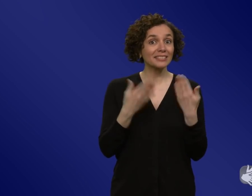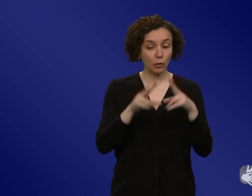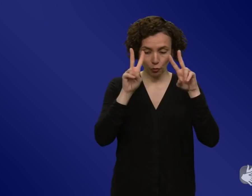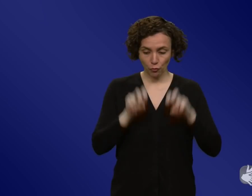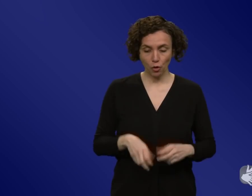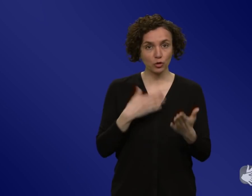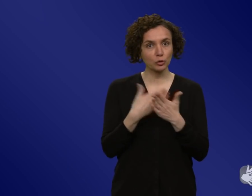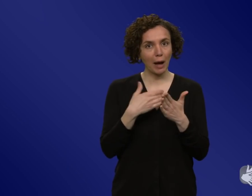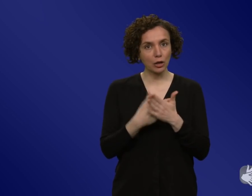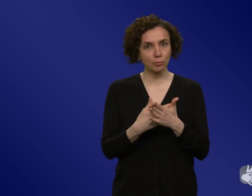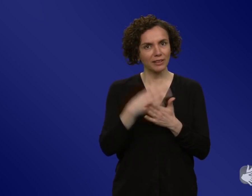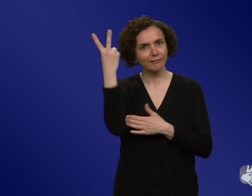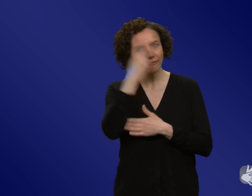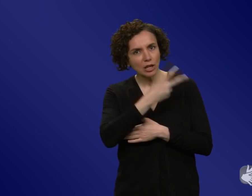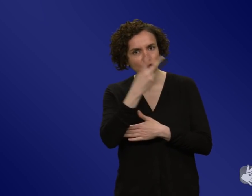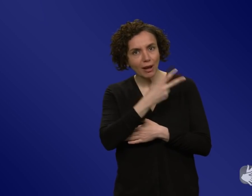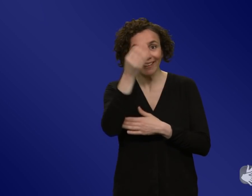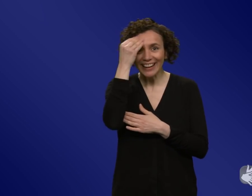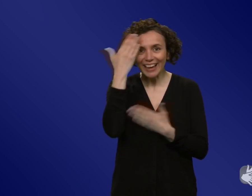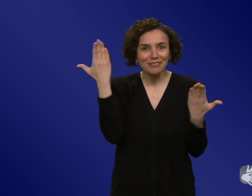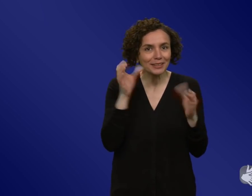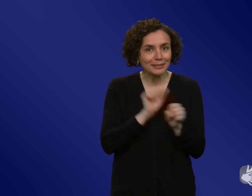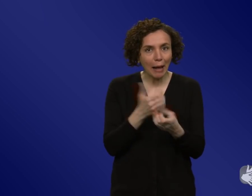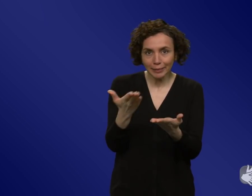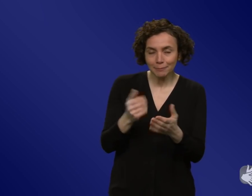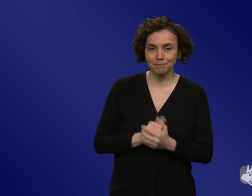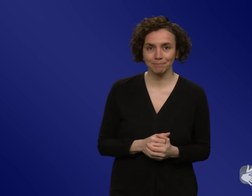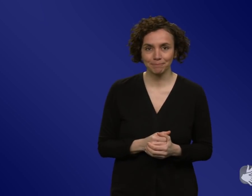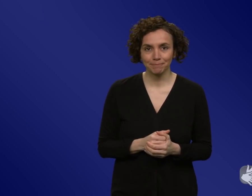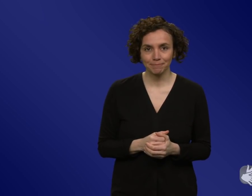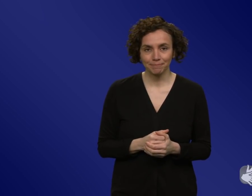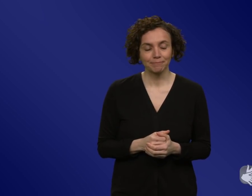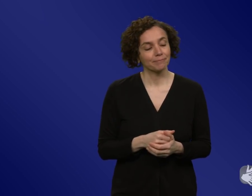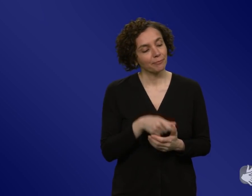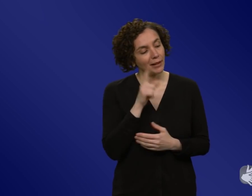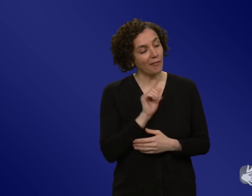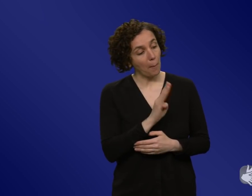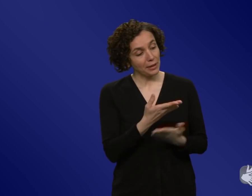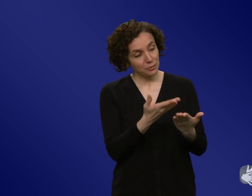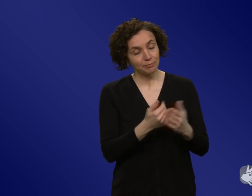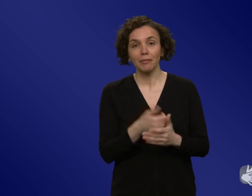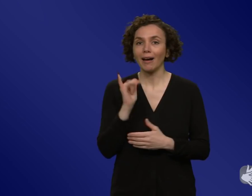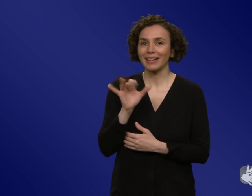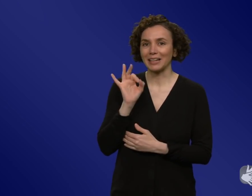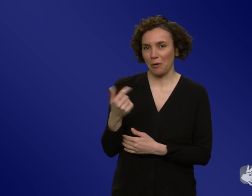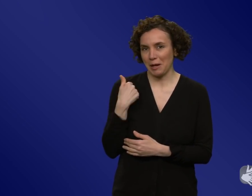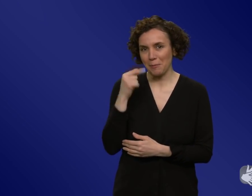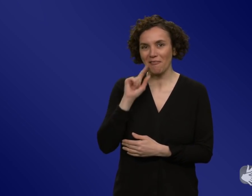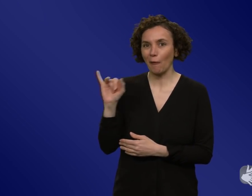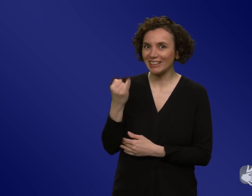näher bringen, Frau Beetsch? Ja, also Frau Jenny hat ja gerade schon erklärt, dass eine Bedrohungswahrnehmung eigentlich wichtig ist. Wenn